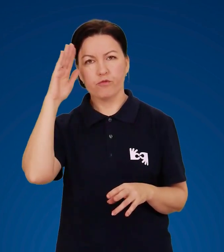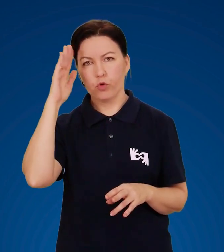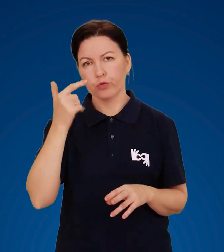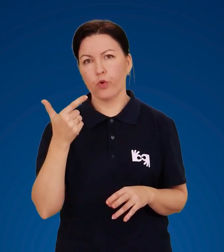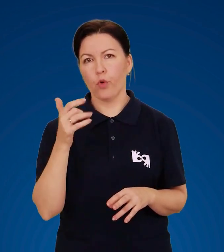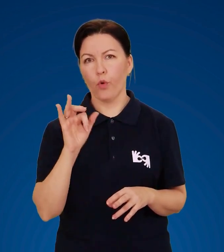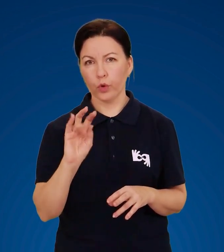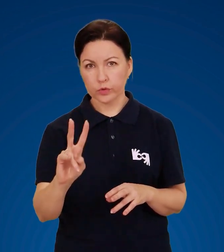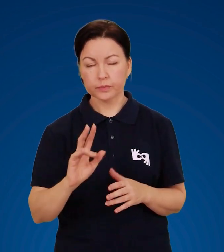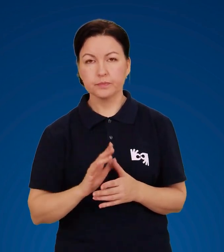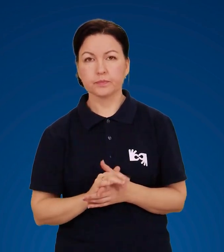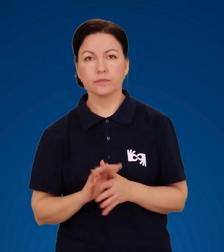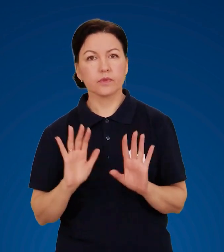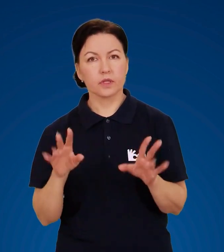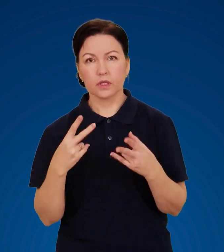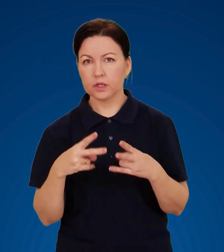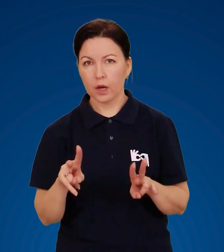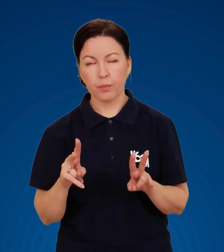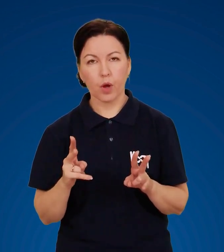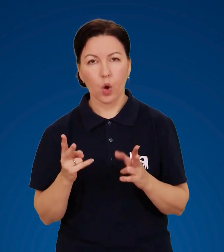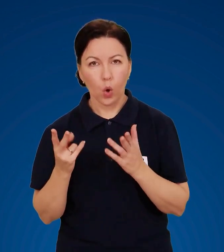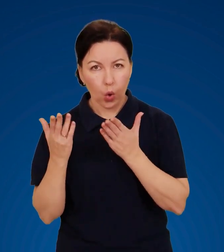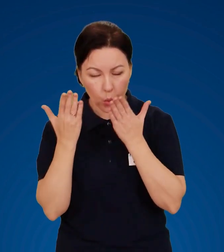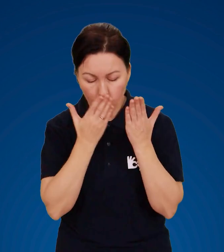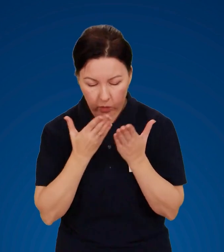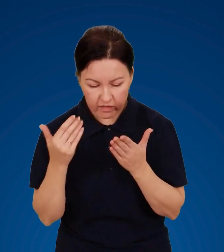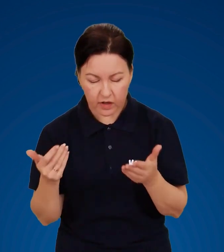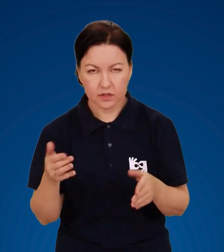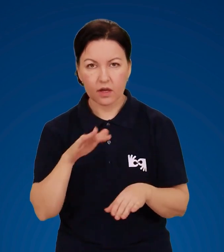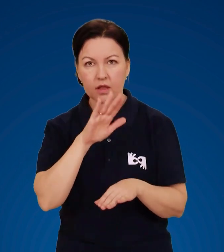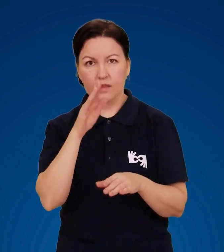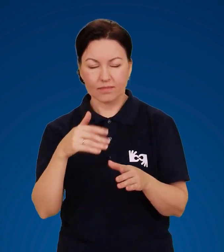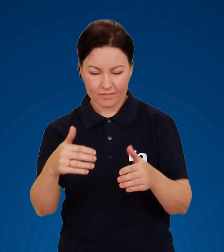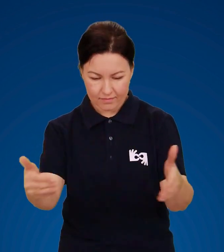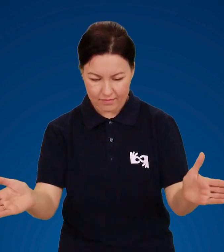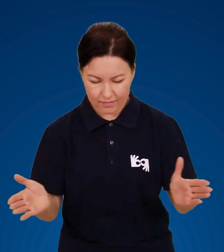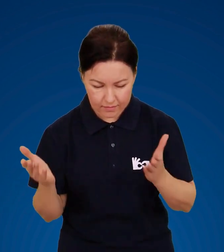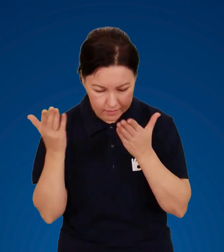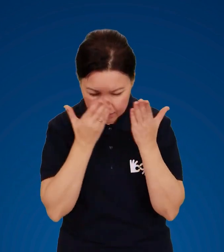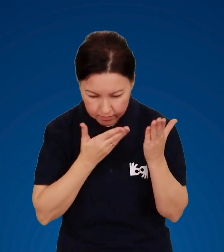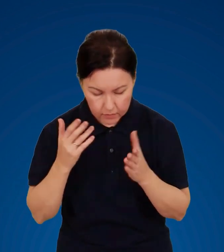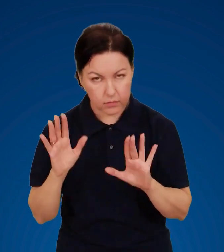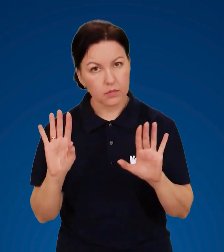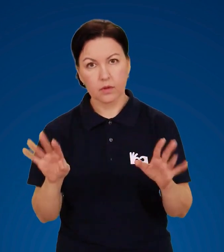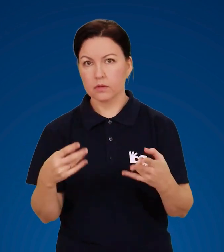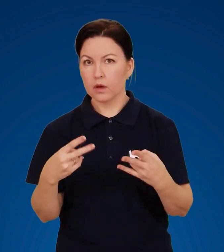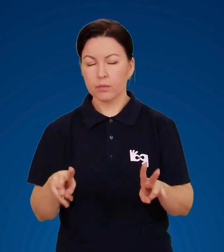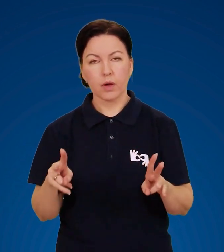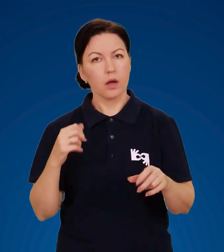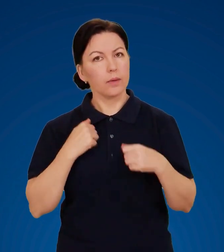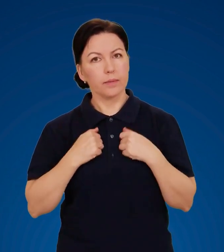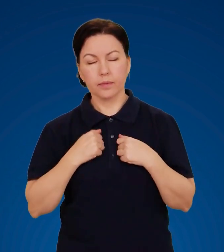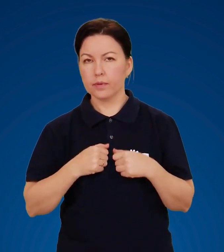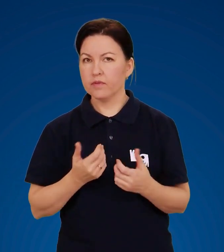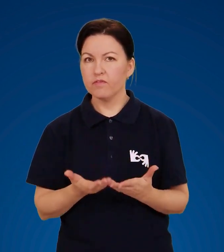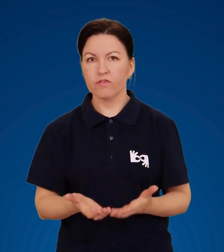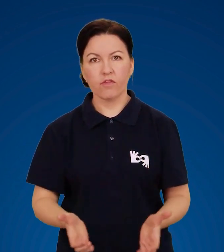Не слід умиватися над раковинами або ванними. В жодному разі не